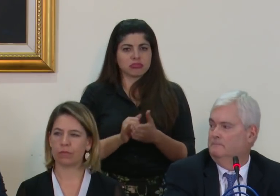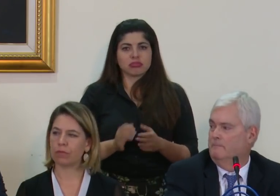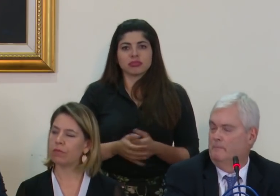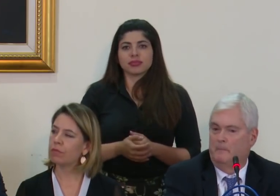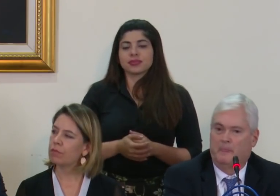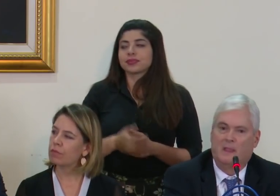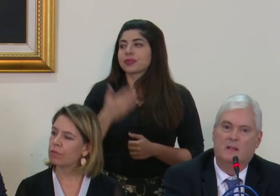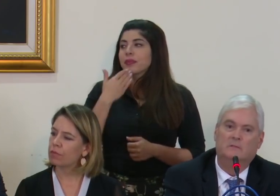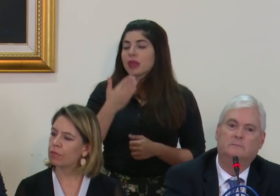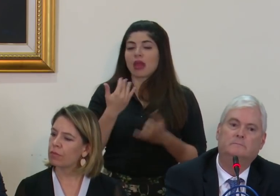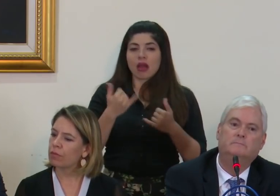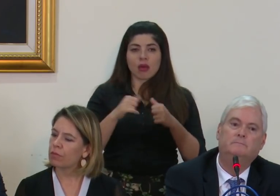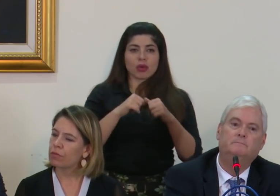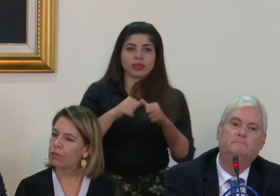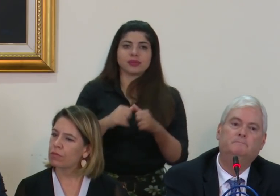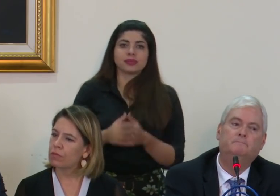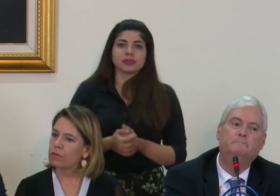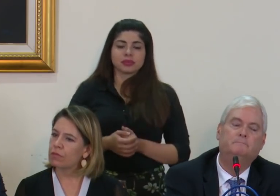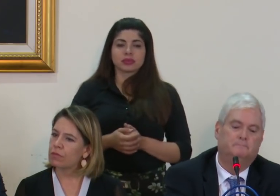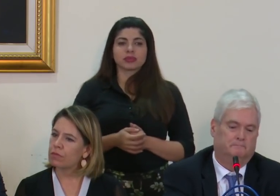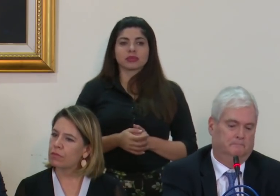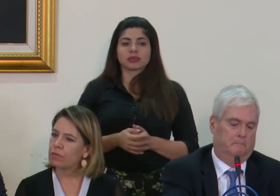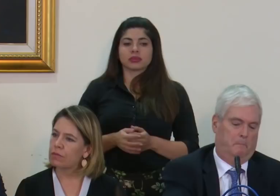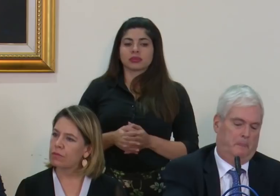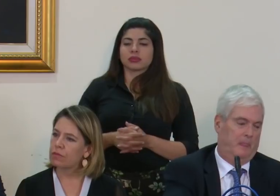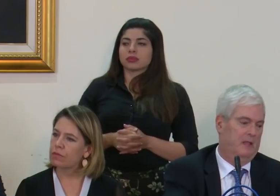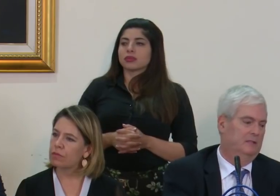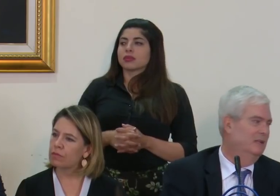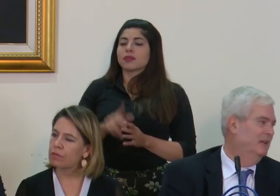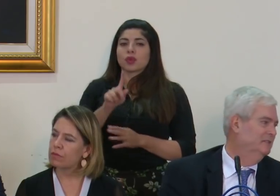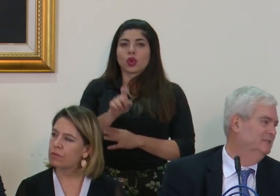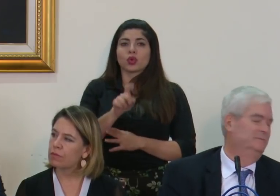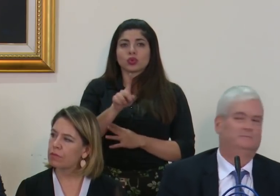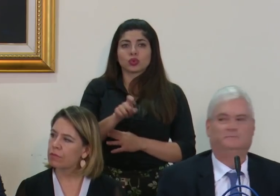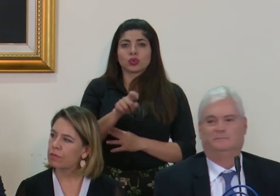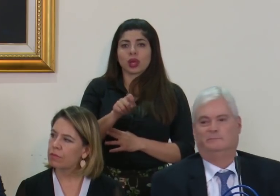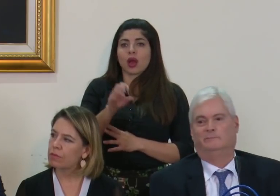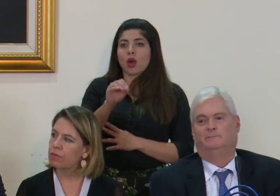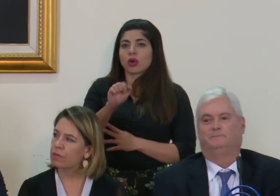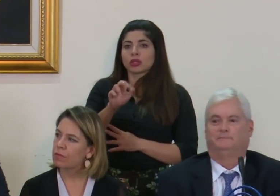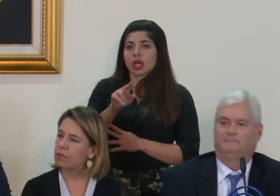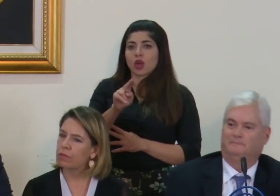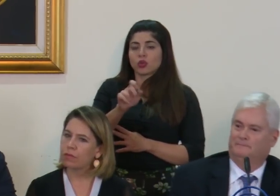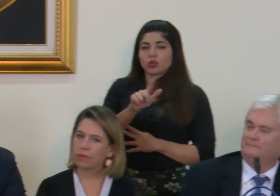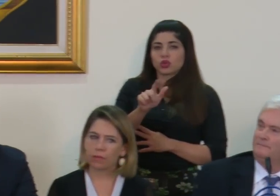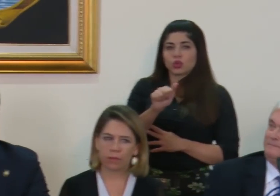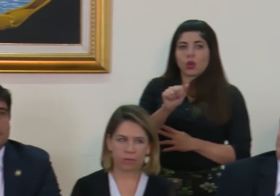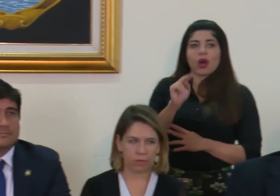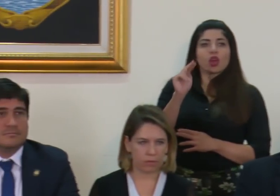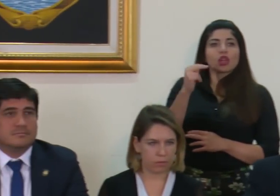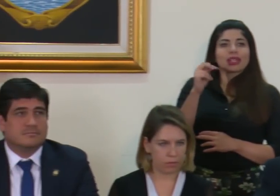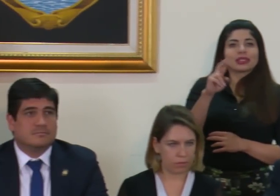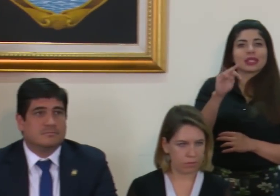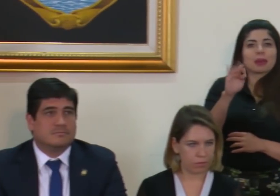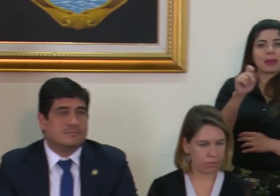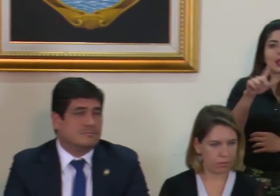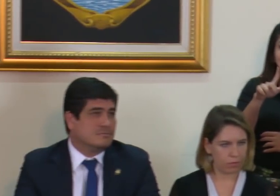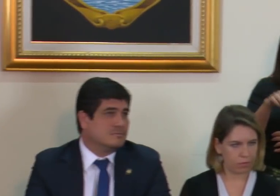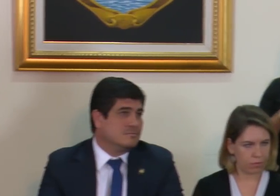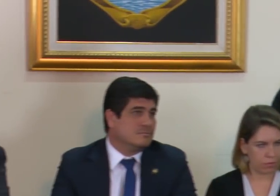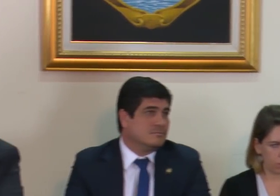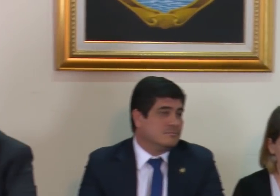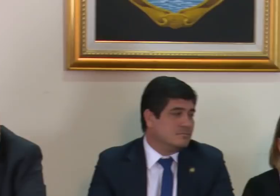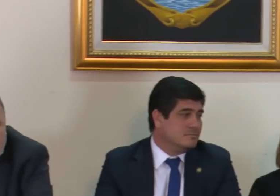Muchas gracias. Continuamos con las consultas. Óscar Ulloa, de Noticias Repetel. Por favor, si se acercan al